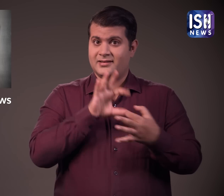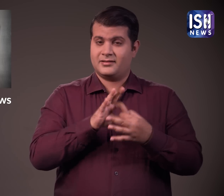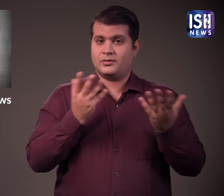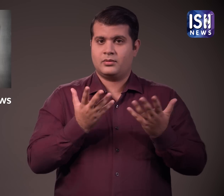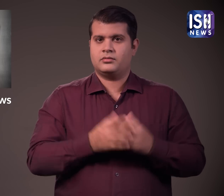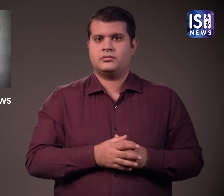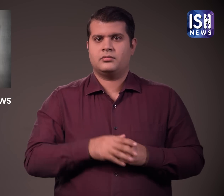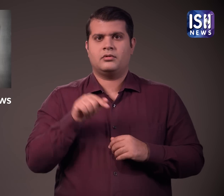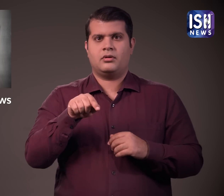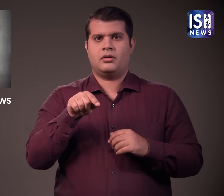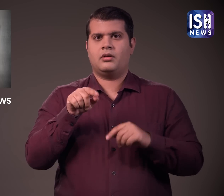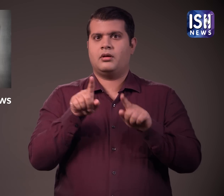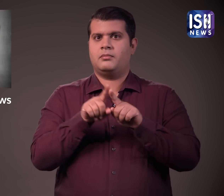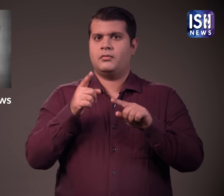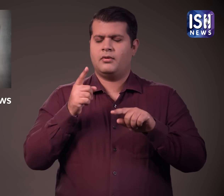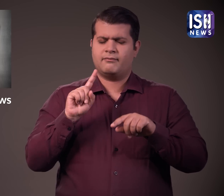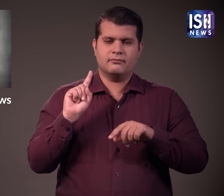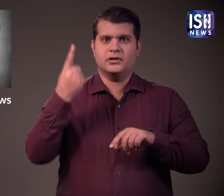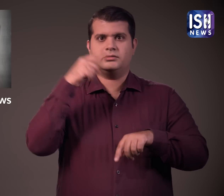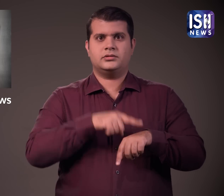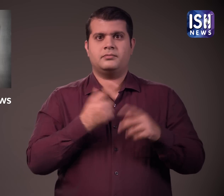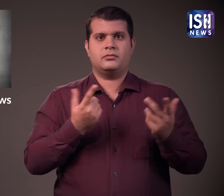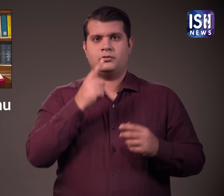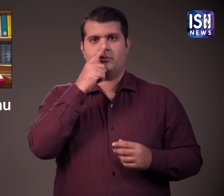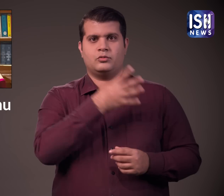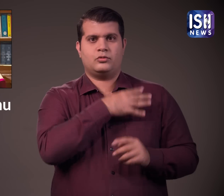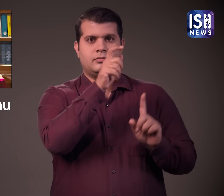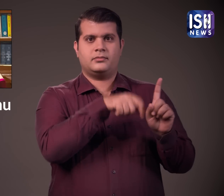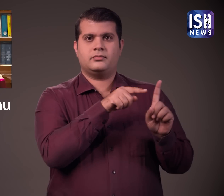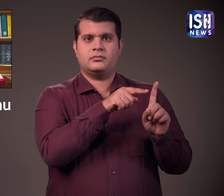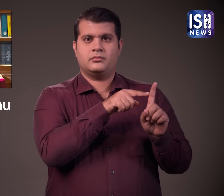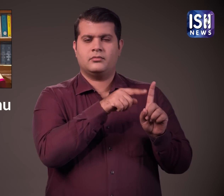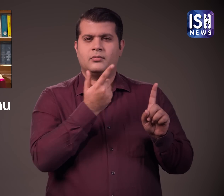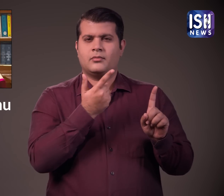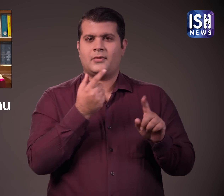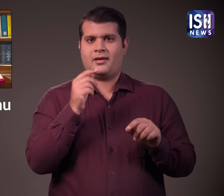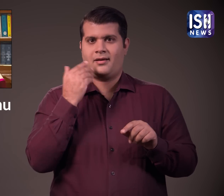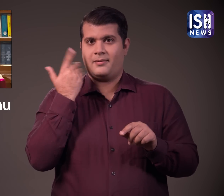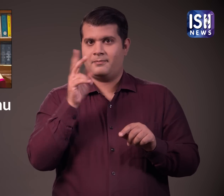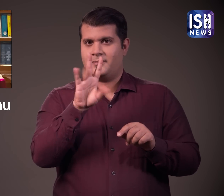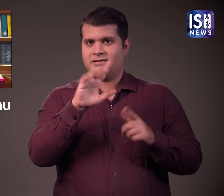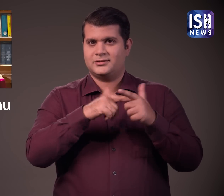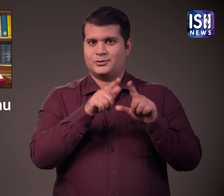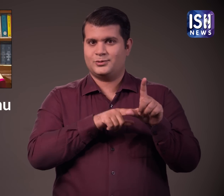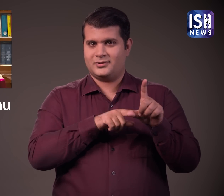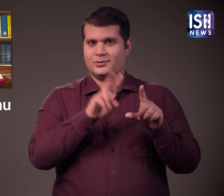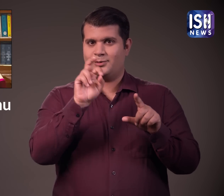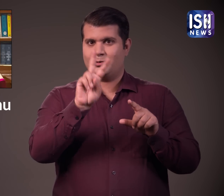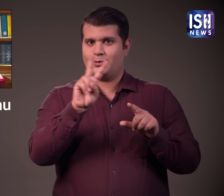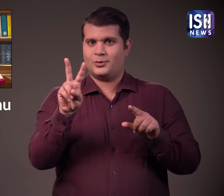को राष्ट्रपती बनने के बाद हमारी राष्ट्रपती दुरौपदी मूर्मू ने पहली पार किसी दयायाचिका को खारज कर